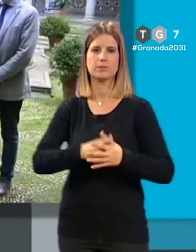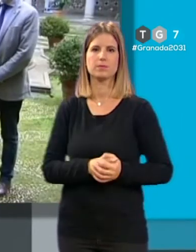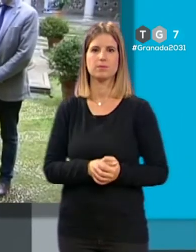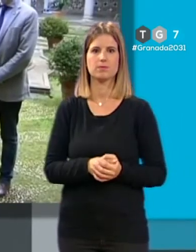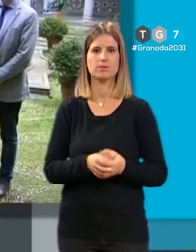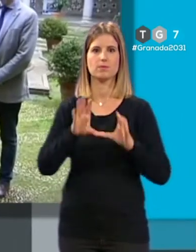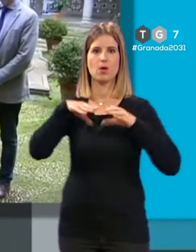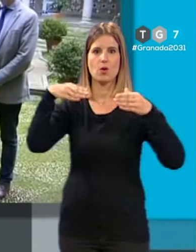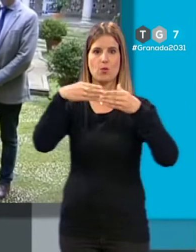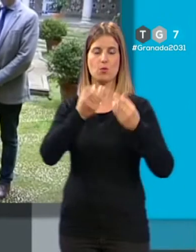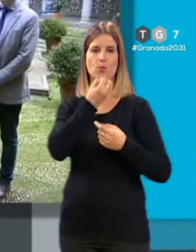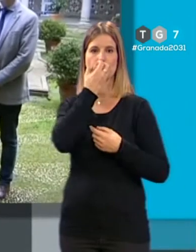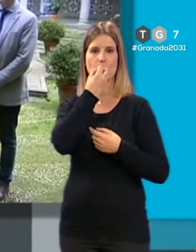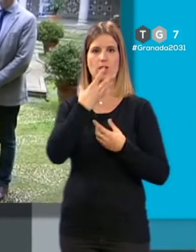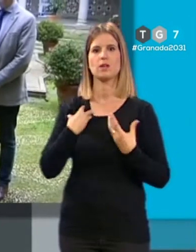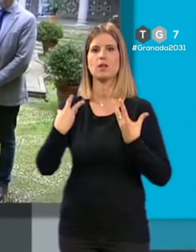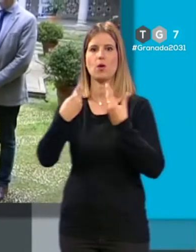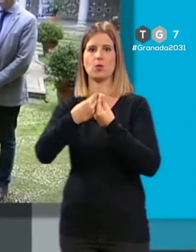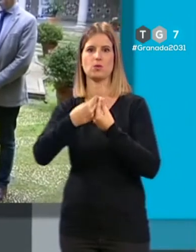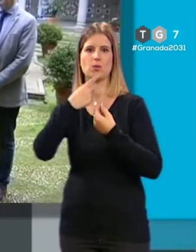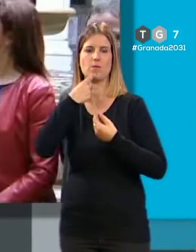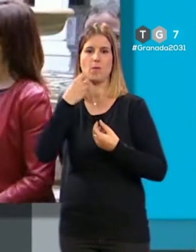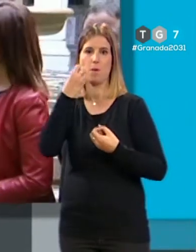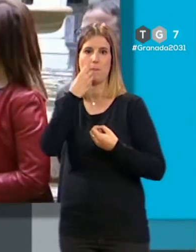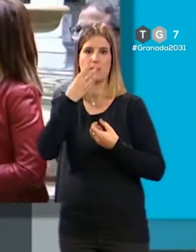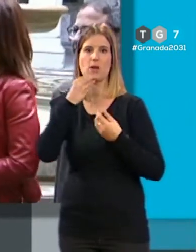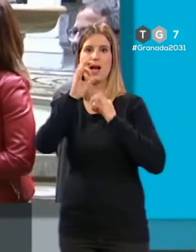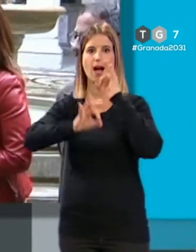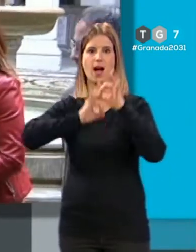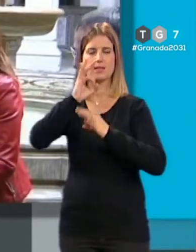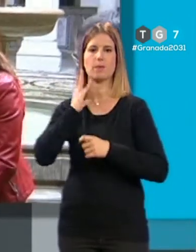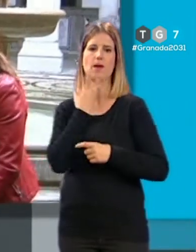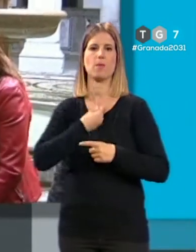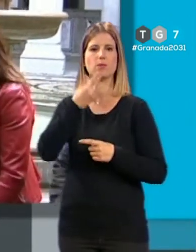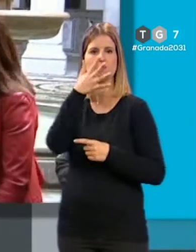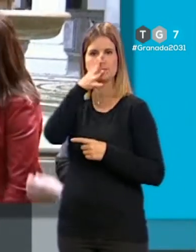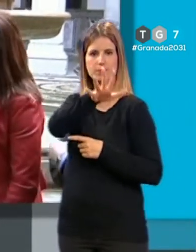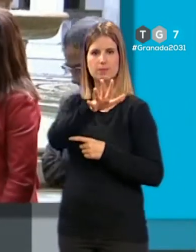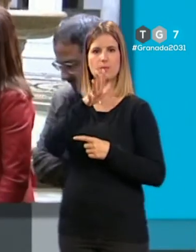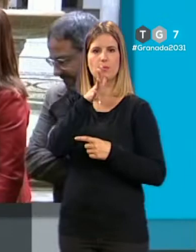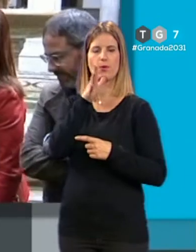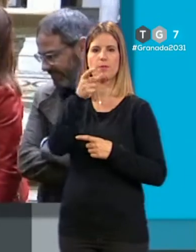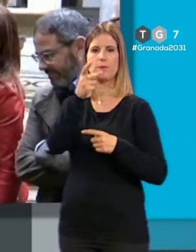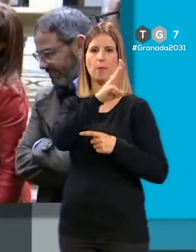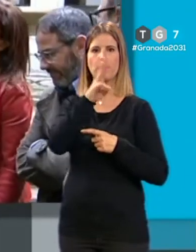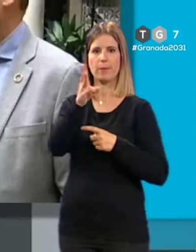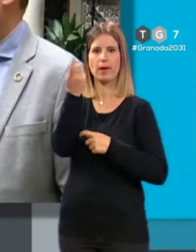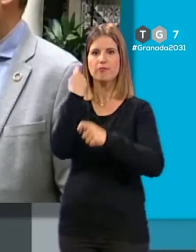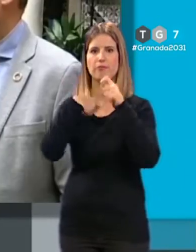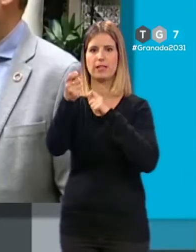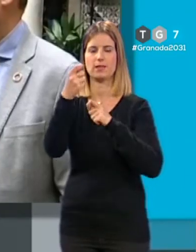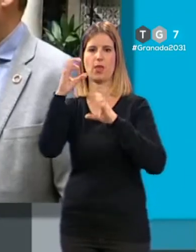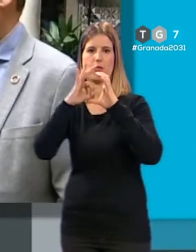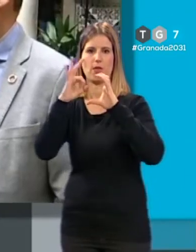El Grupo Municipal Socialista, junto al PSOE, la Asamblea de Murcia, ha denunciado la, a su juicio, venta de Granada del Partido Popular a Ciudadanos